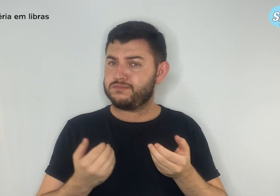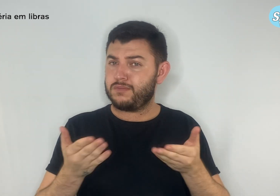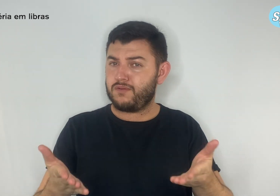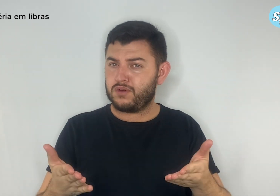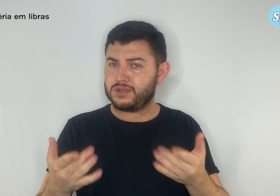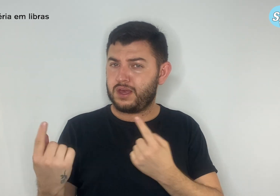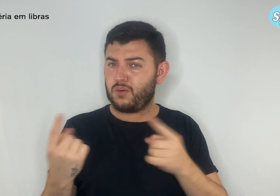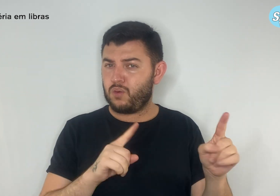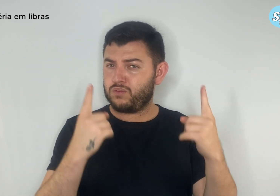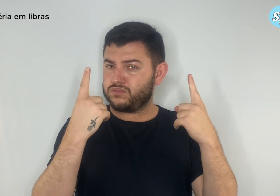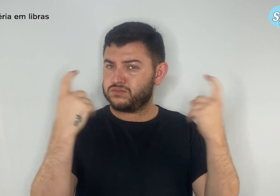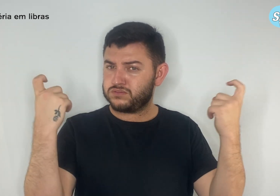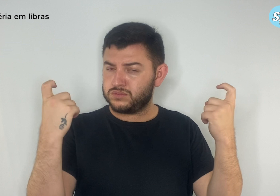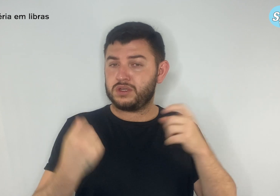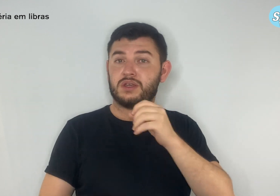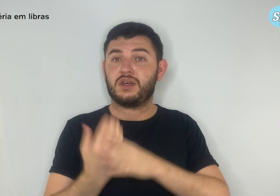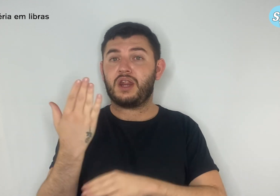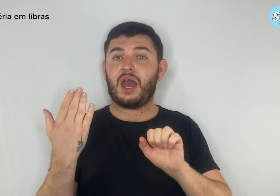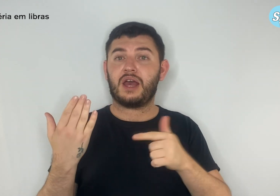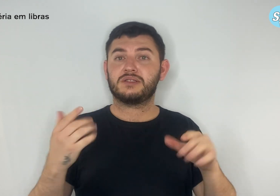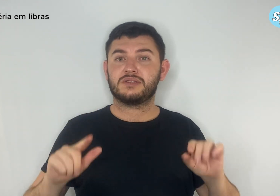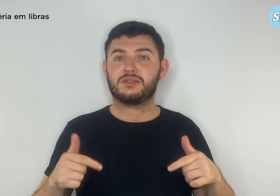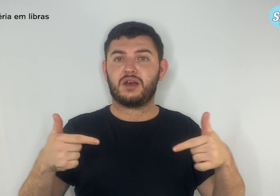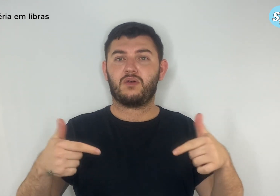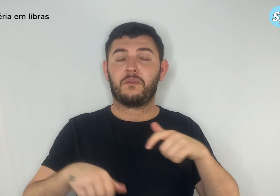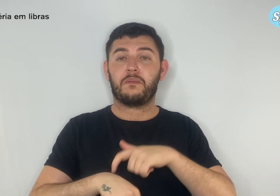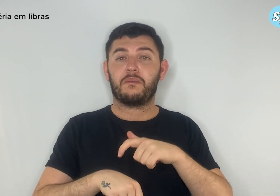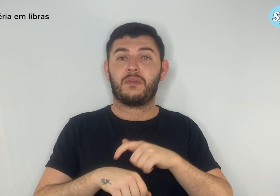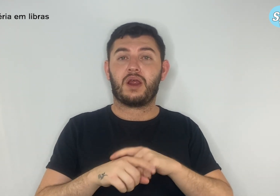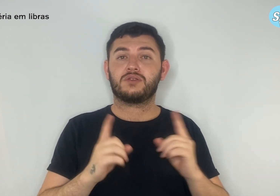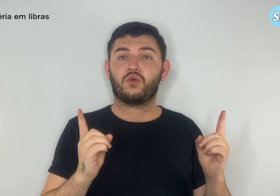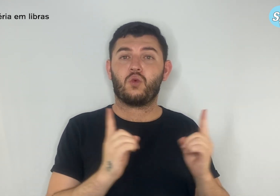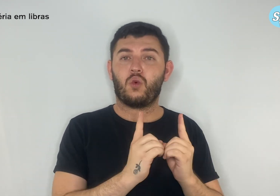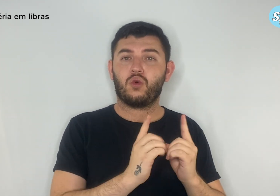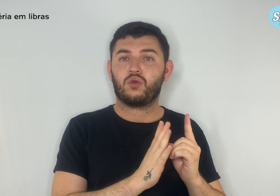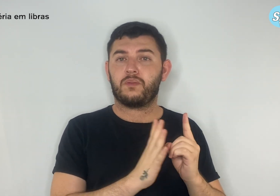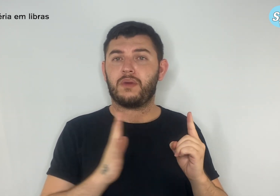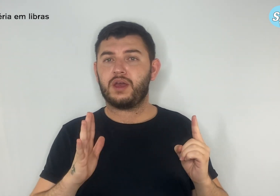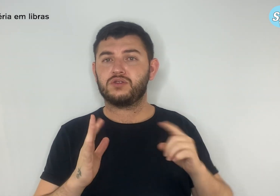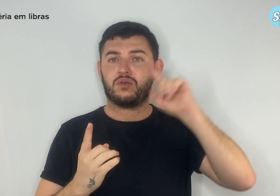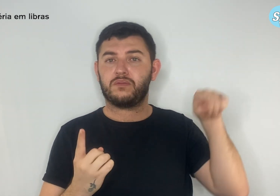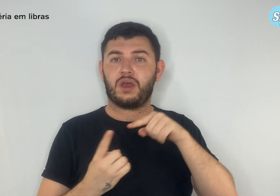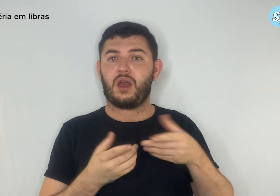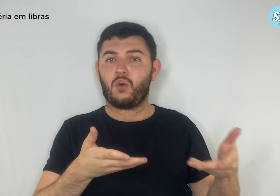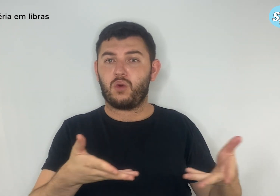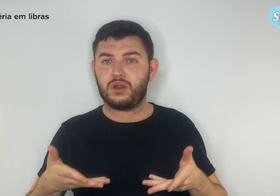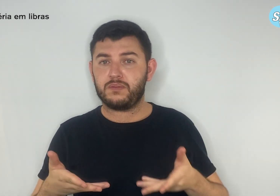ações de curto e de médio prazo de acolhimento, atendimento, acompanhamento